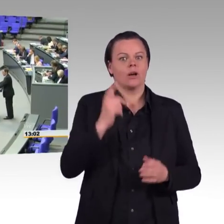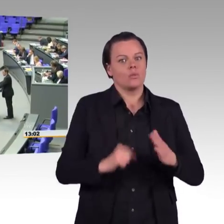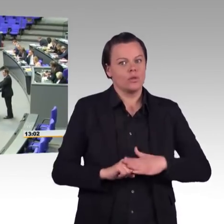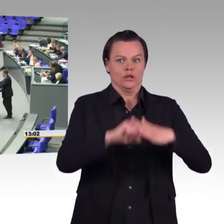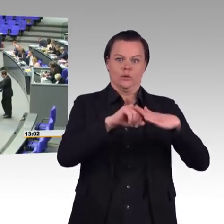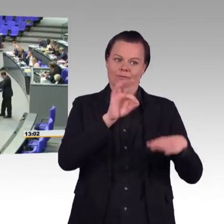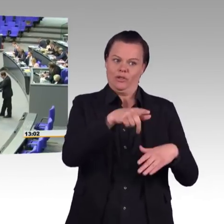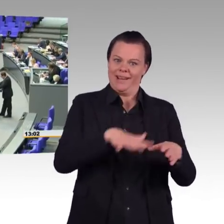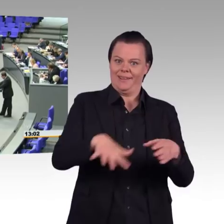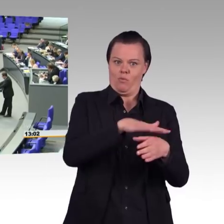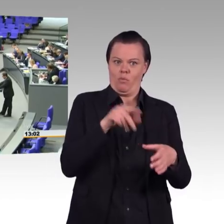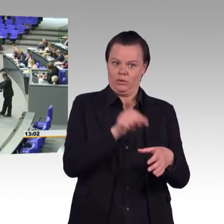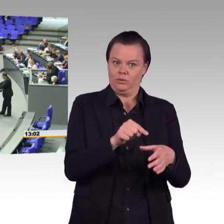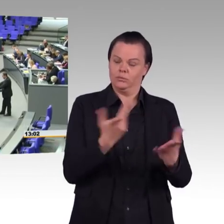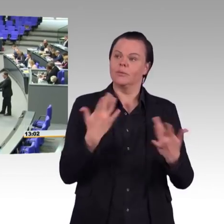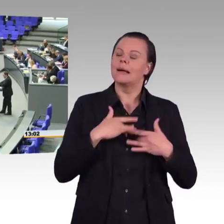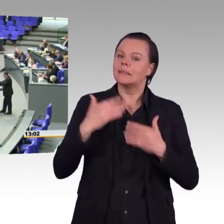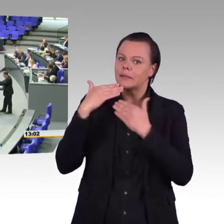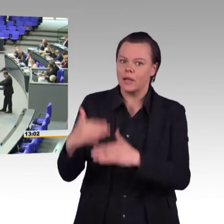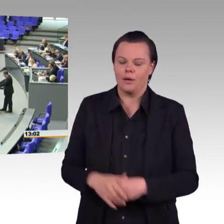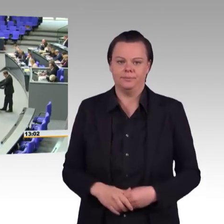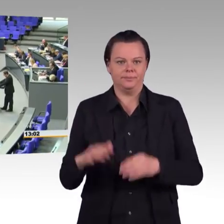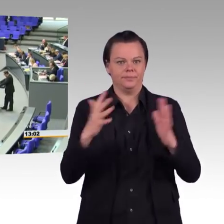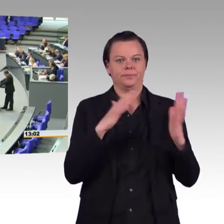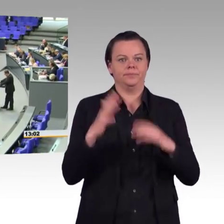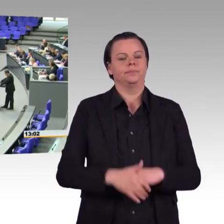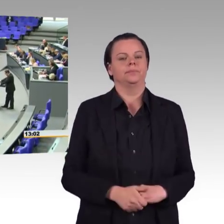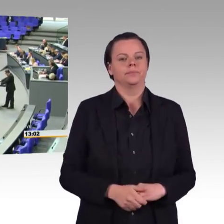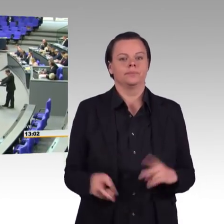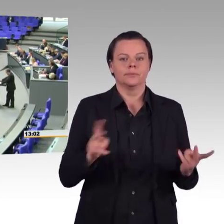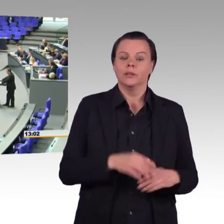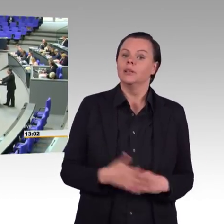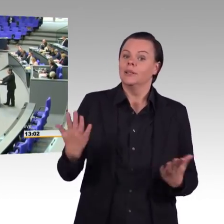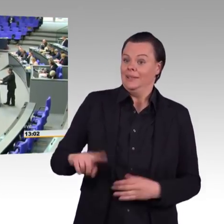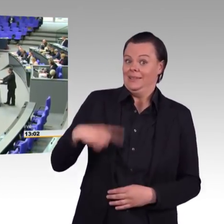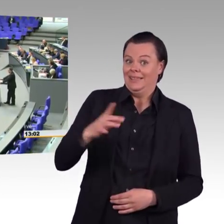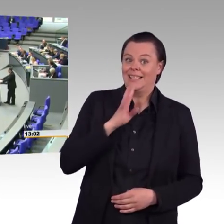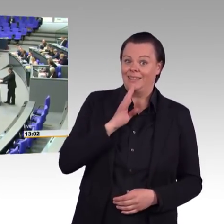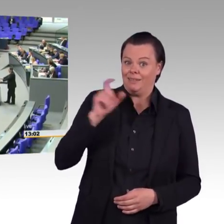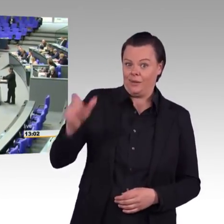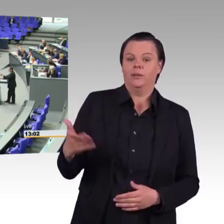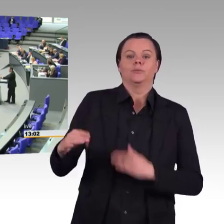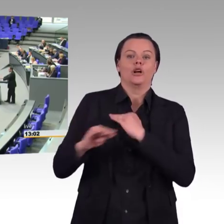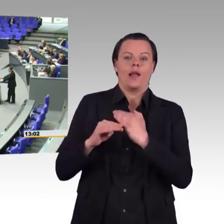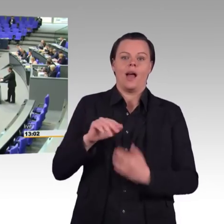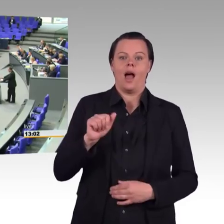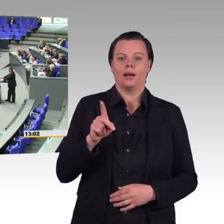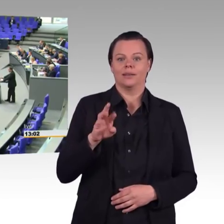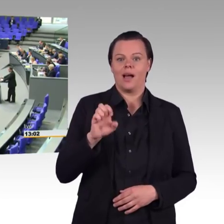Gesetzentwurf der Grünen. Und liebe Kolleginnen und Kollegen der Grünen, ihr seid ja schnell gewesen, gar keine